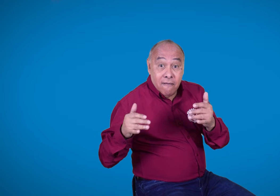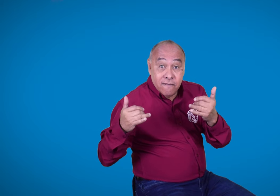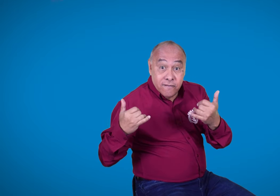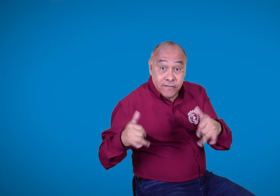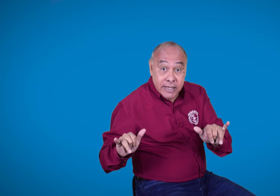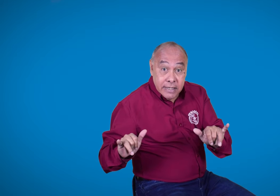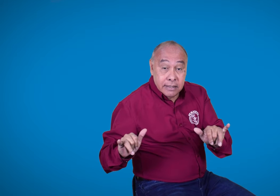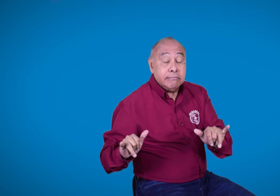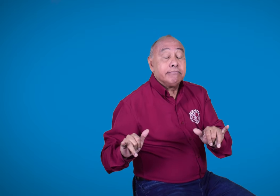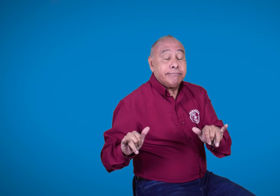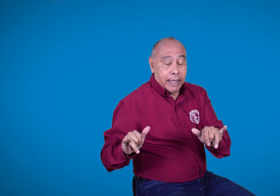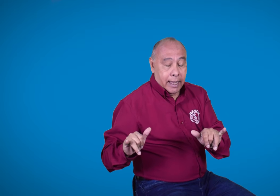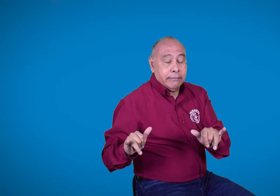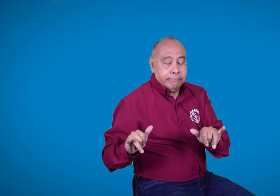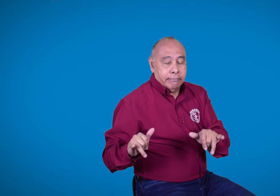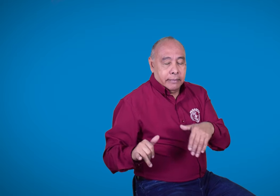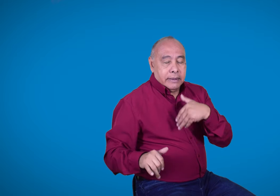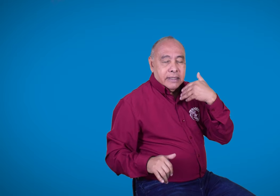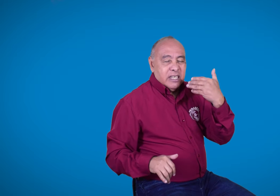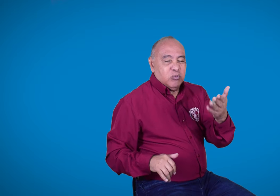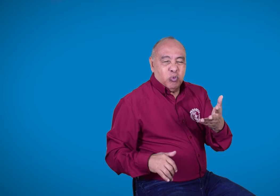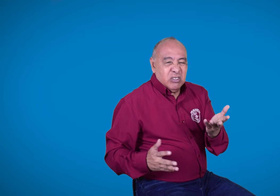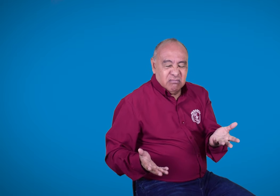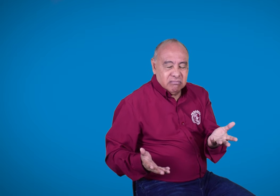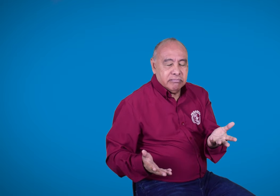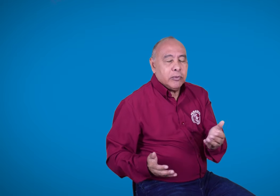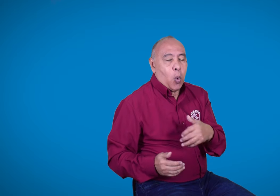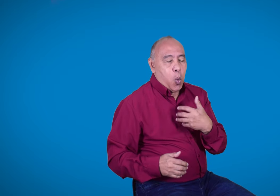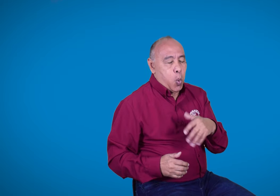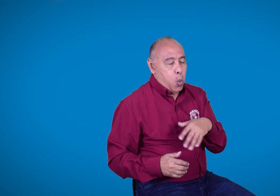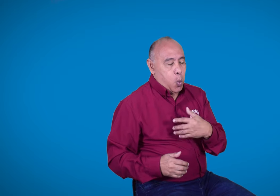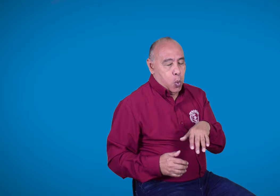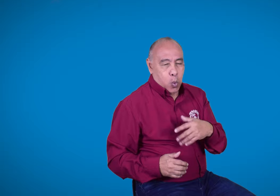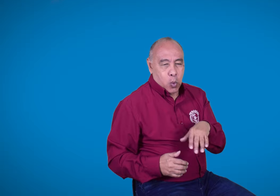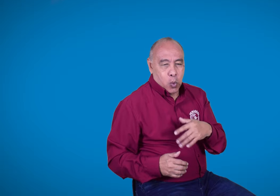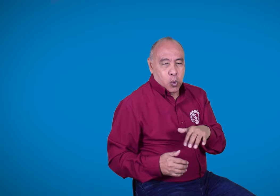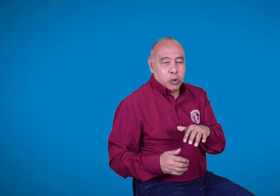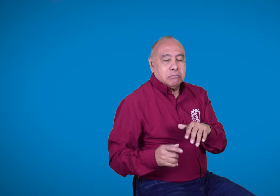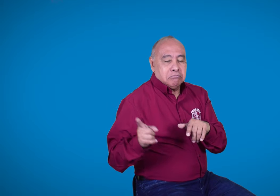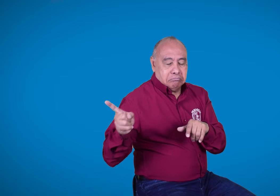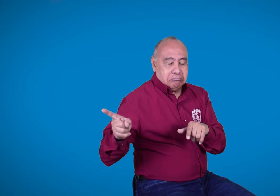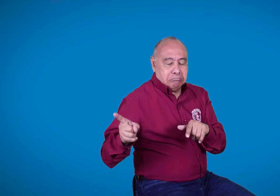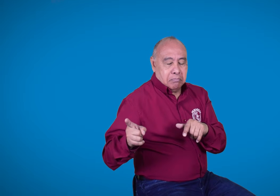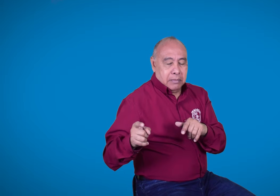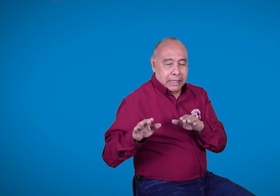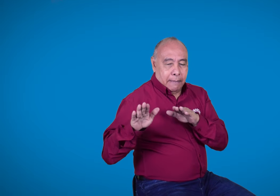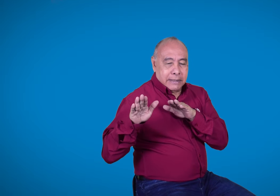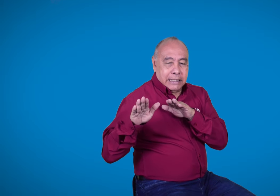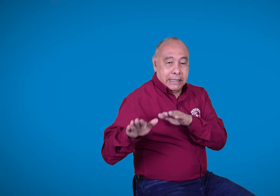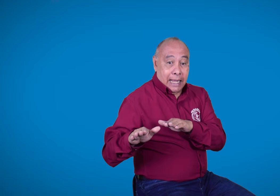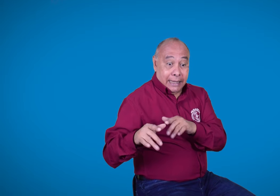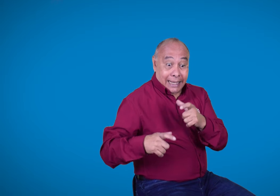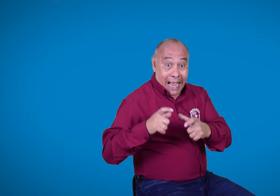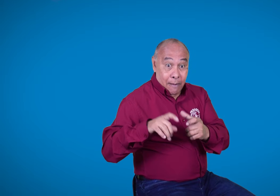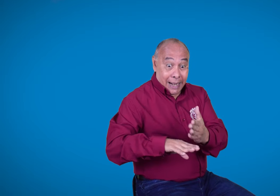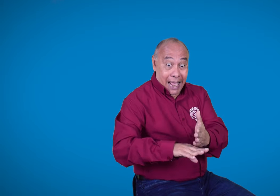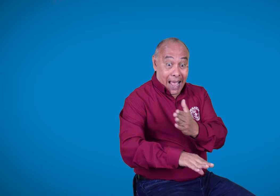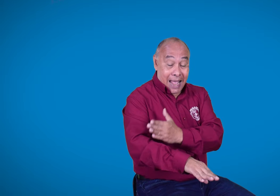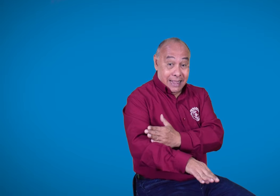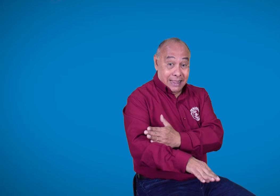El que era representante a la Cámara en el 2022 pasó a ser senador y ha logrado que este proyecto de